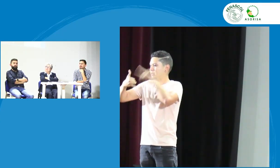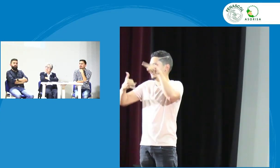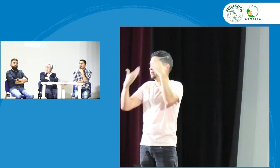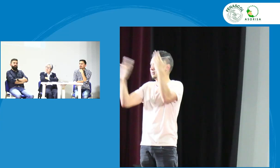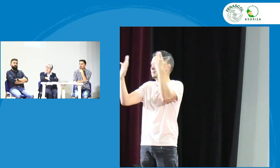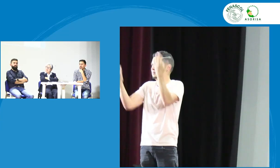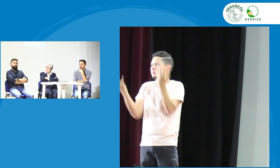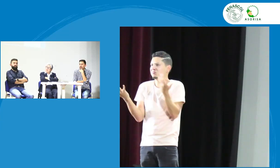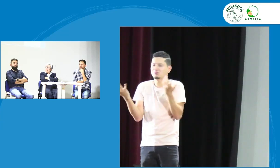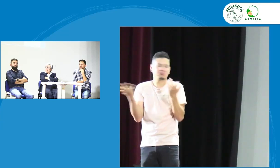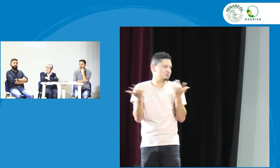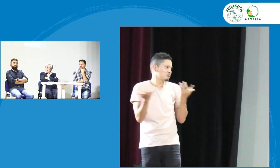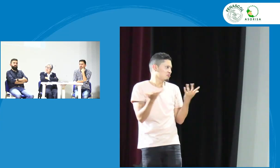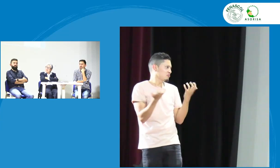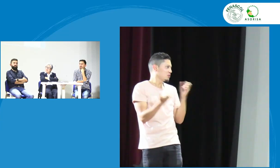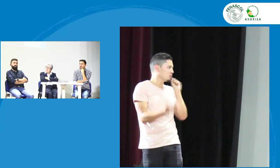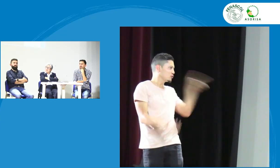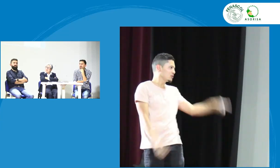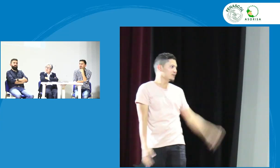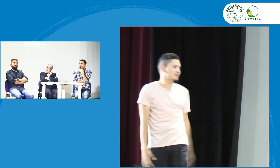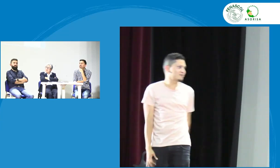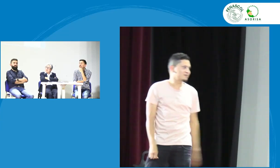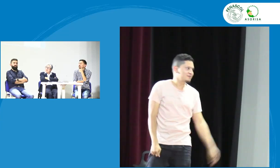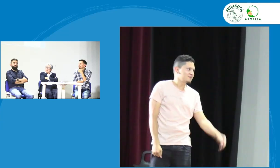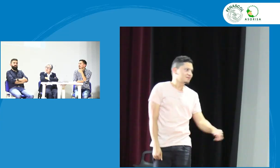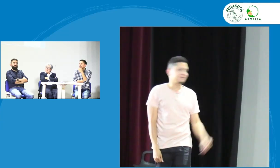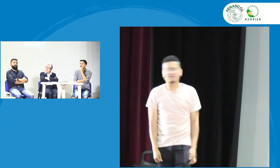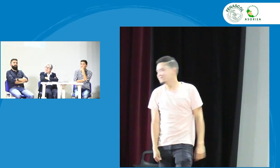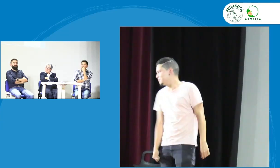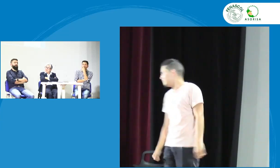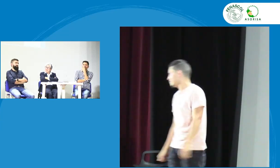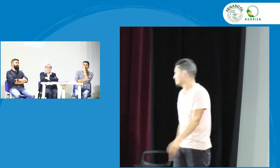fortalecernos a partir de estas cifras gracias